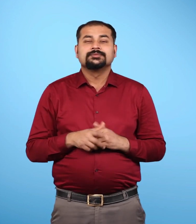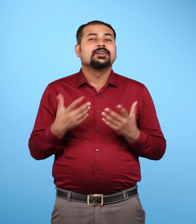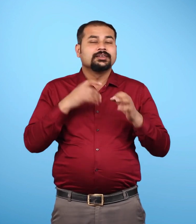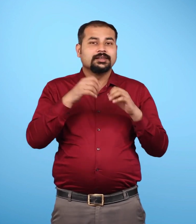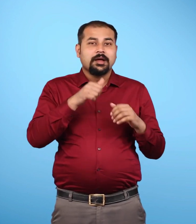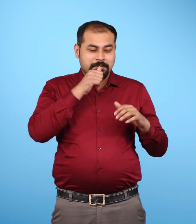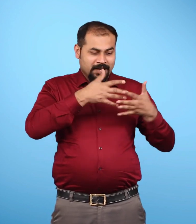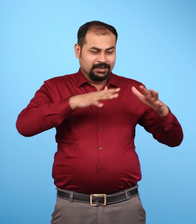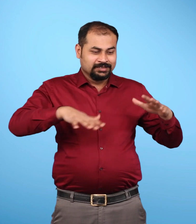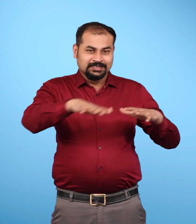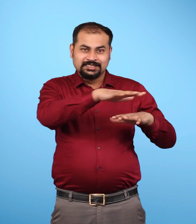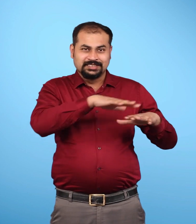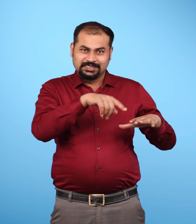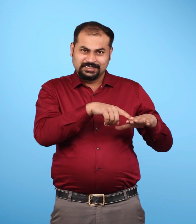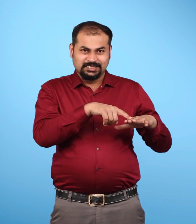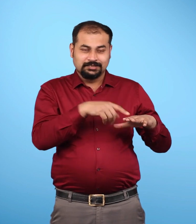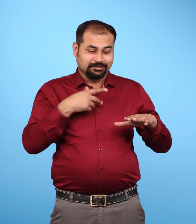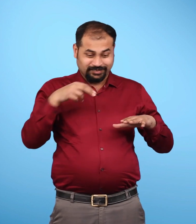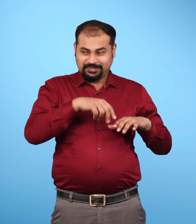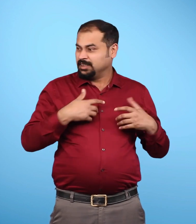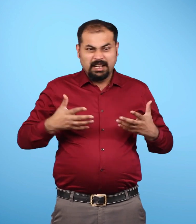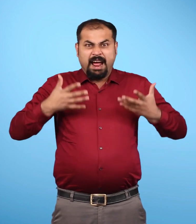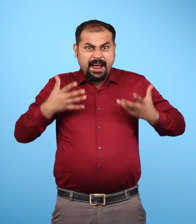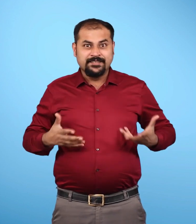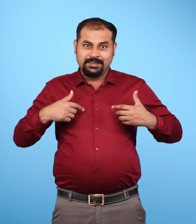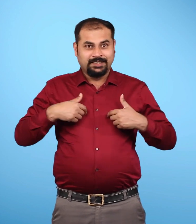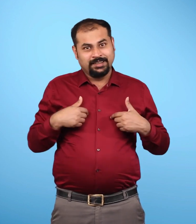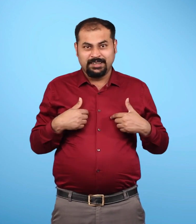यहाँ घनत्व समुद्री तल पर सबसे अधिक होता है